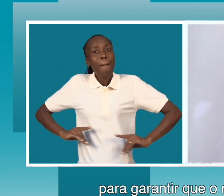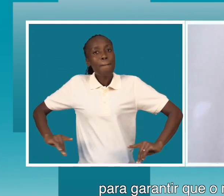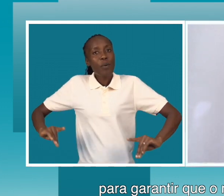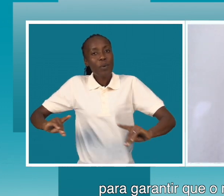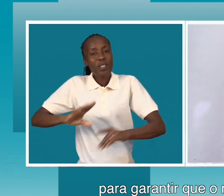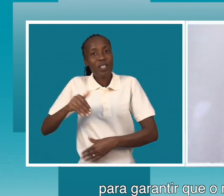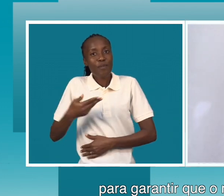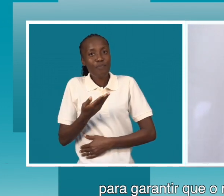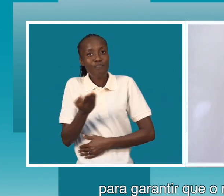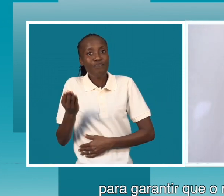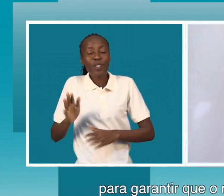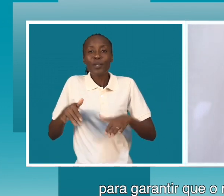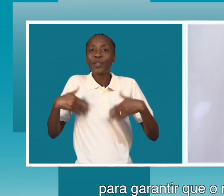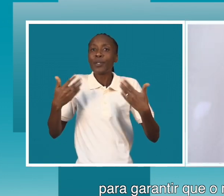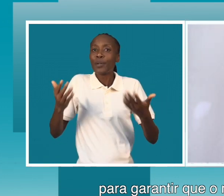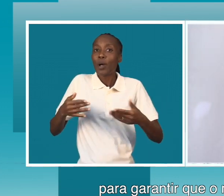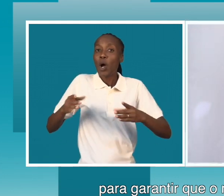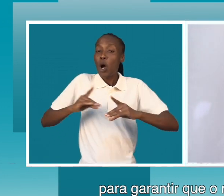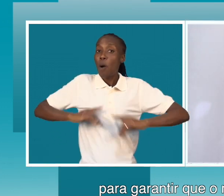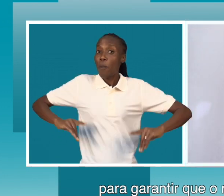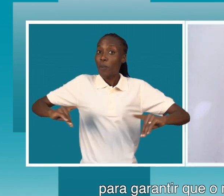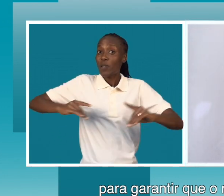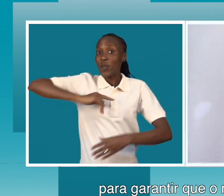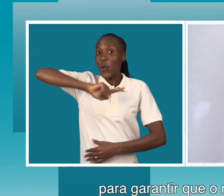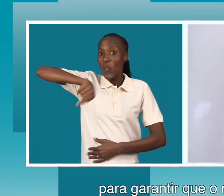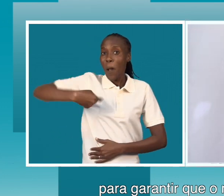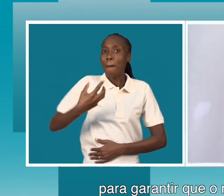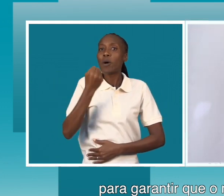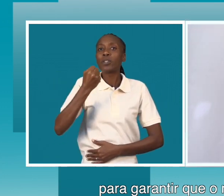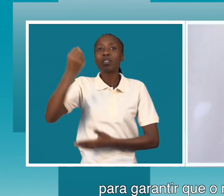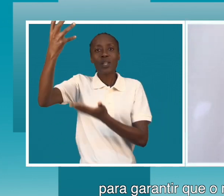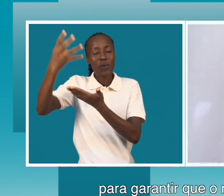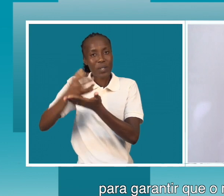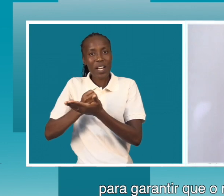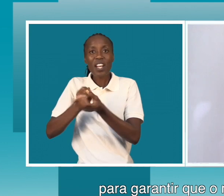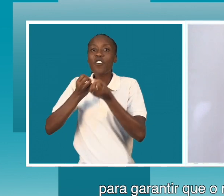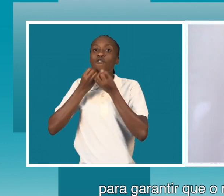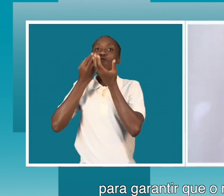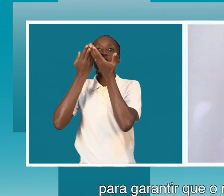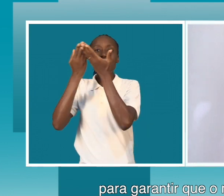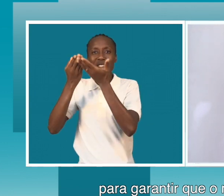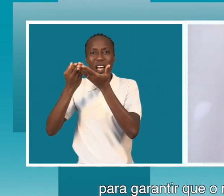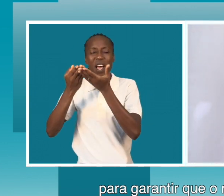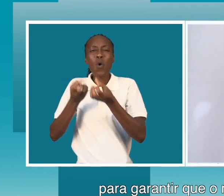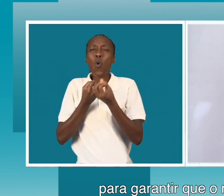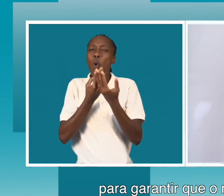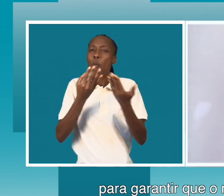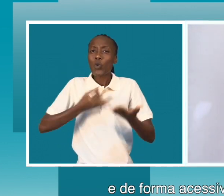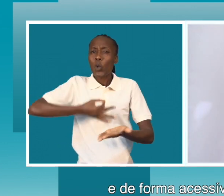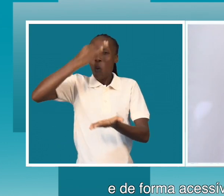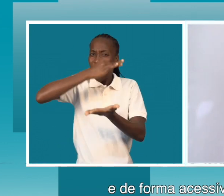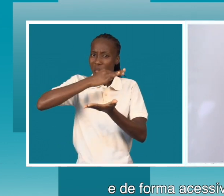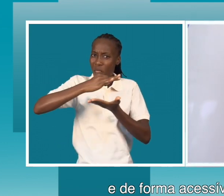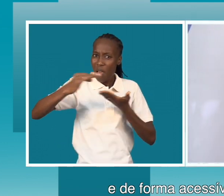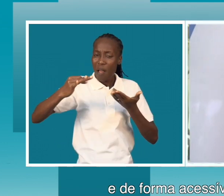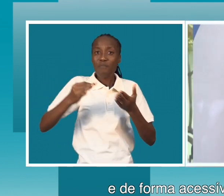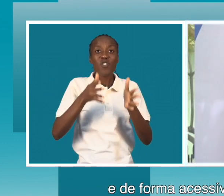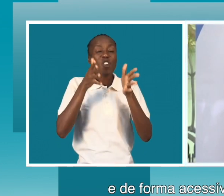aliás, que o nosso povo encontre informações com muita qualidade e de forma acessível para poder